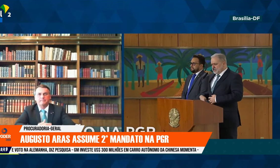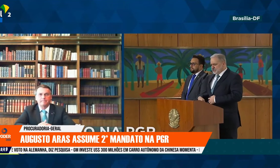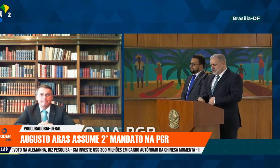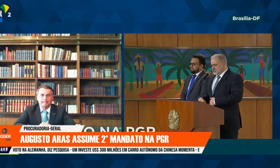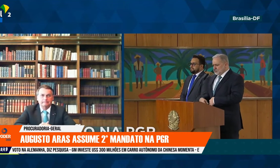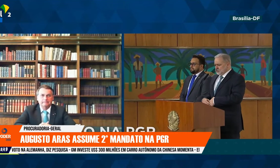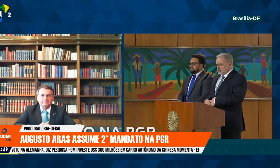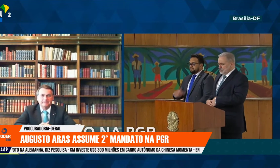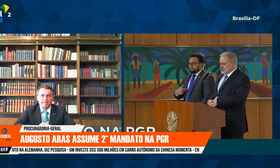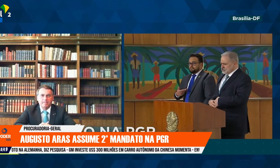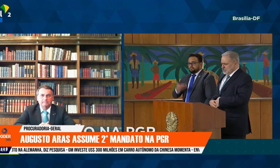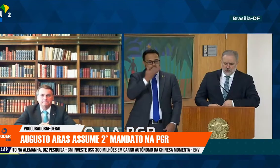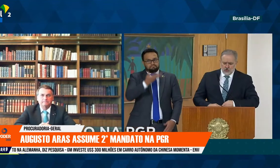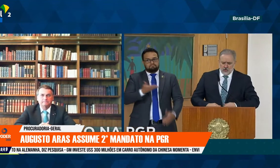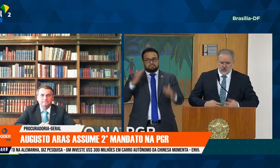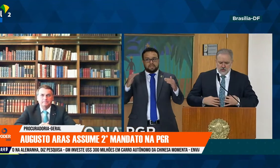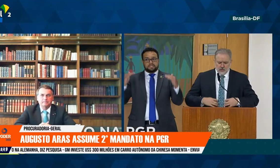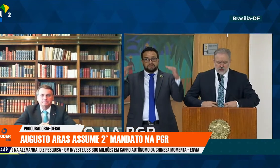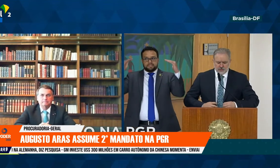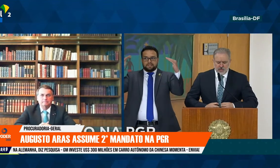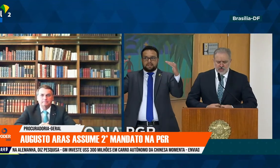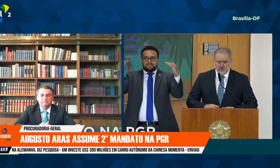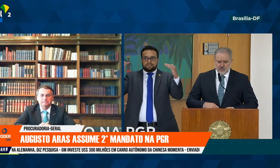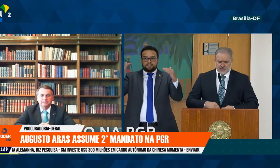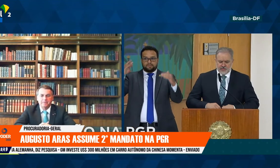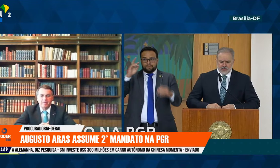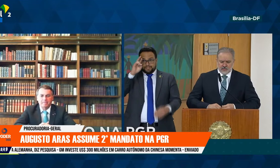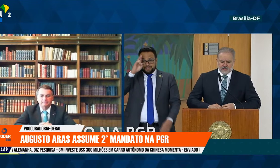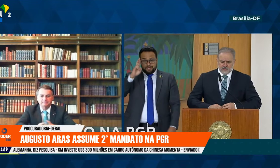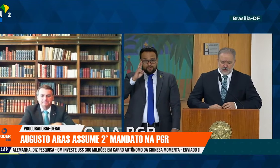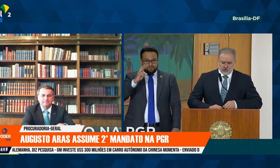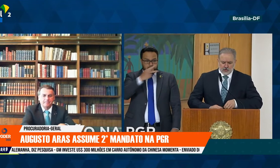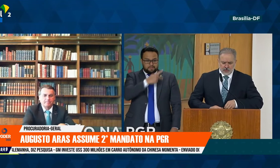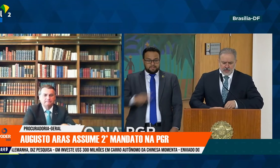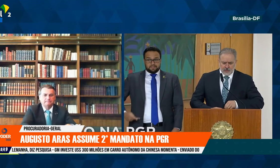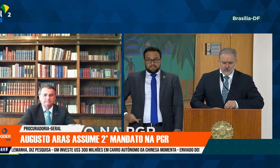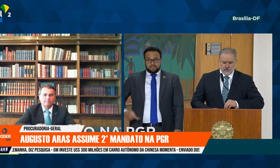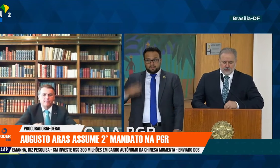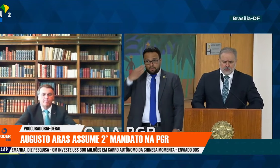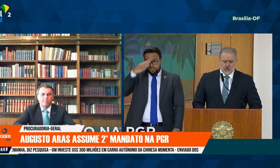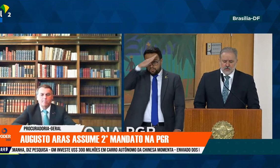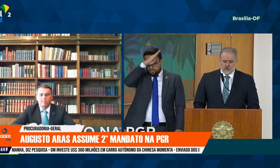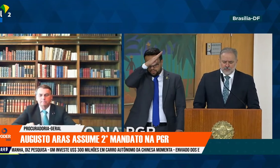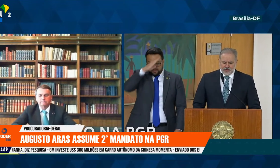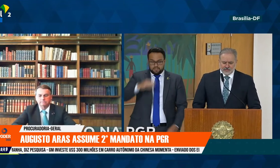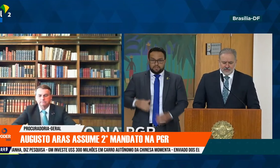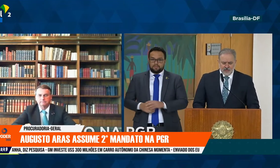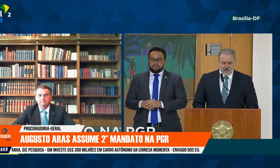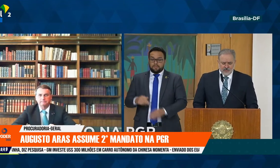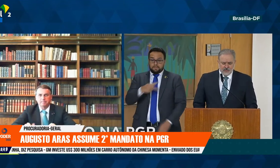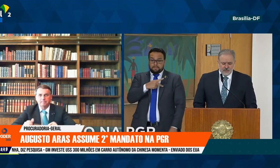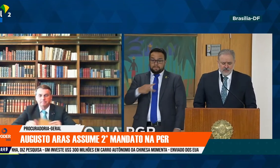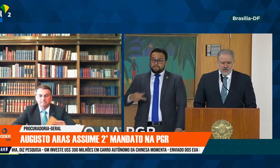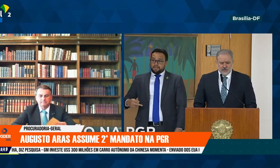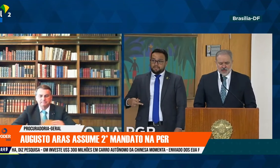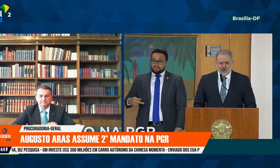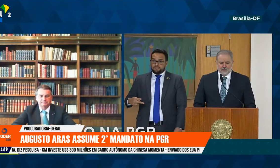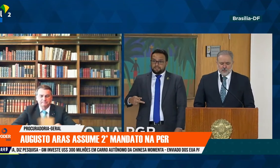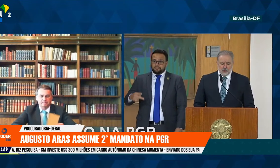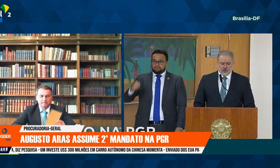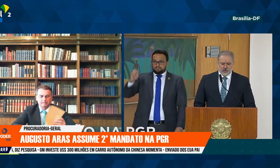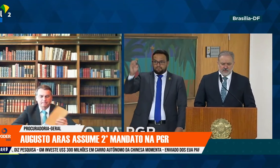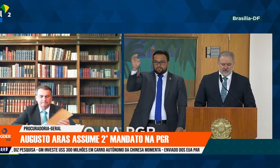Excelentíssimo Senhor Jair Messias Bolsonaro, Presidente